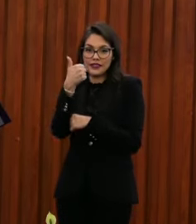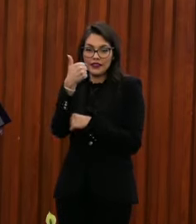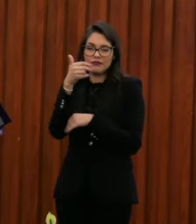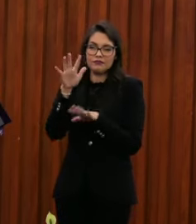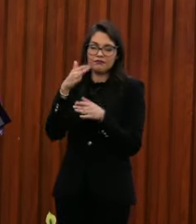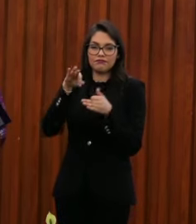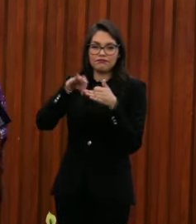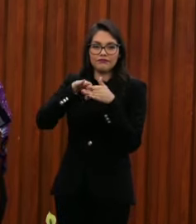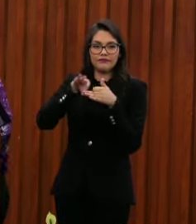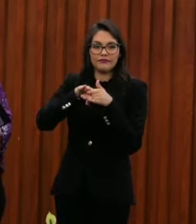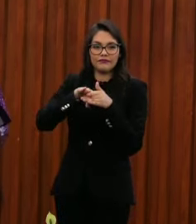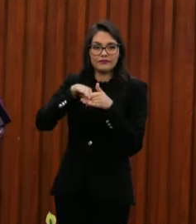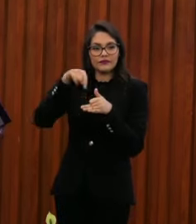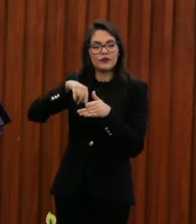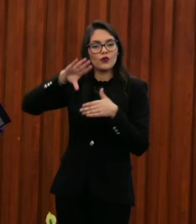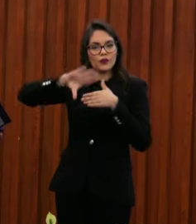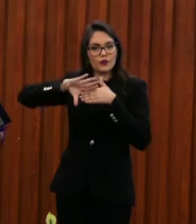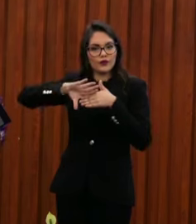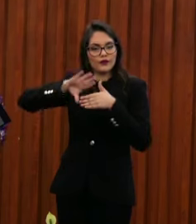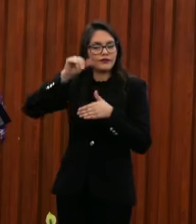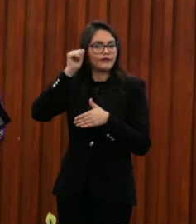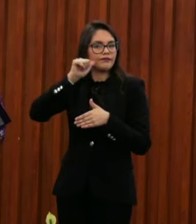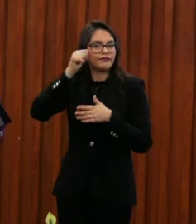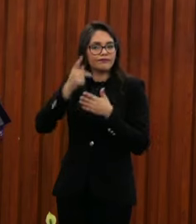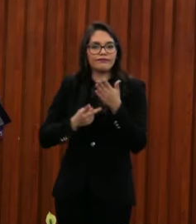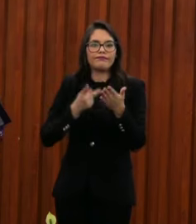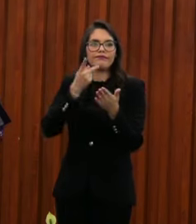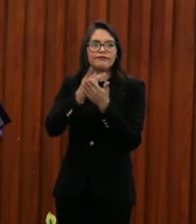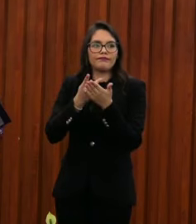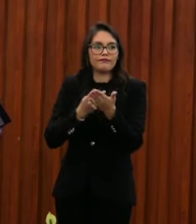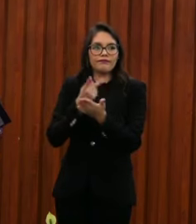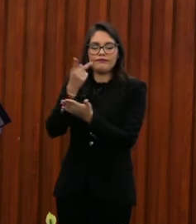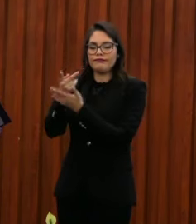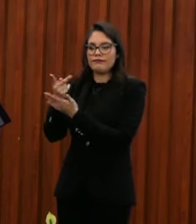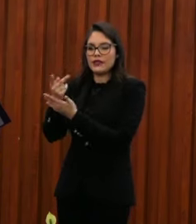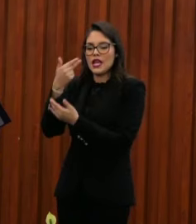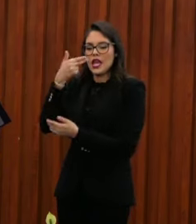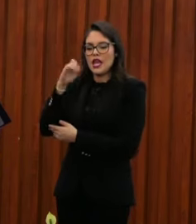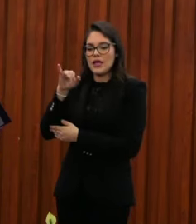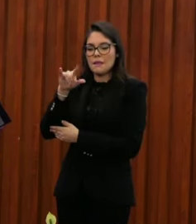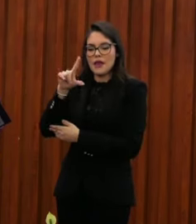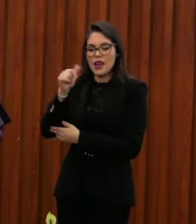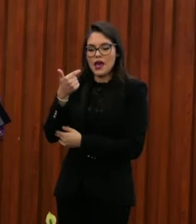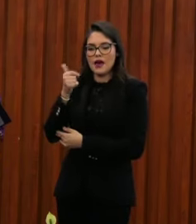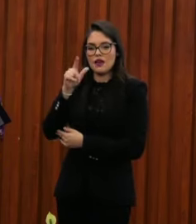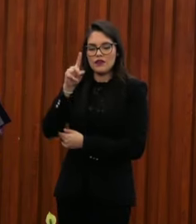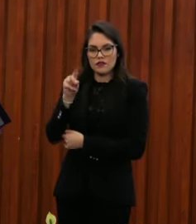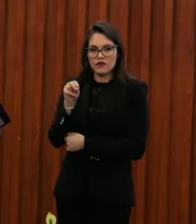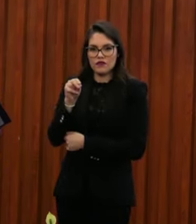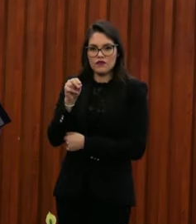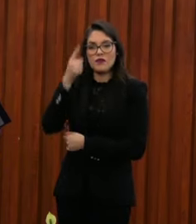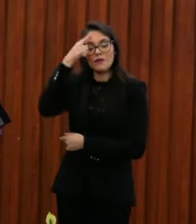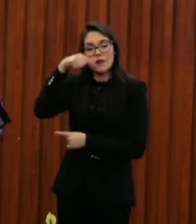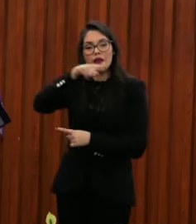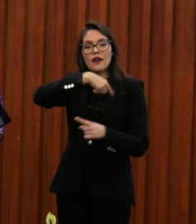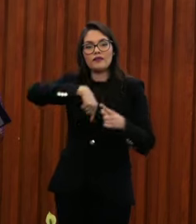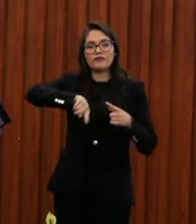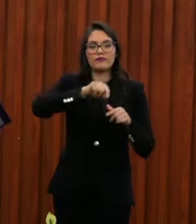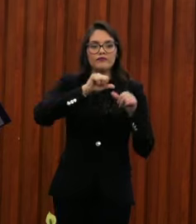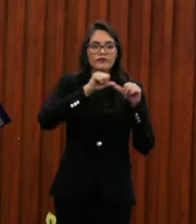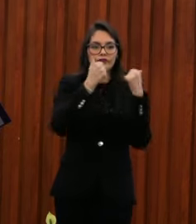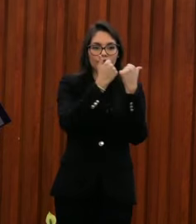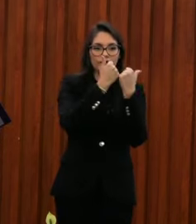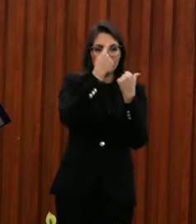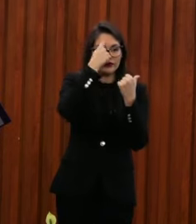el premio Hermina Gallindo a las organizaciones que por su trabajo promueven, sostienen y innovan estrategias para el